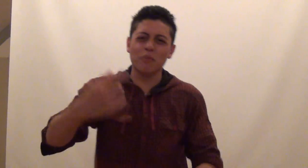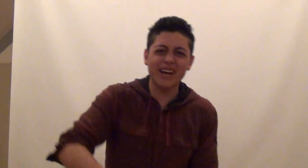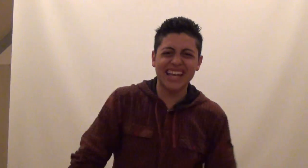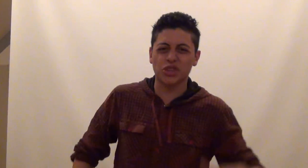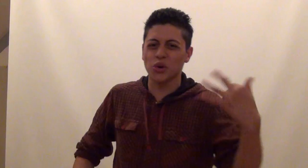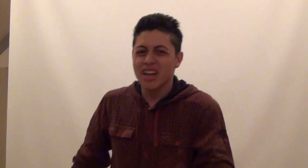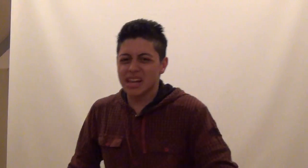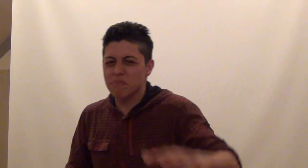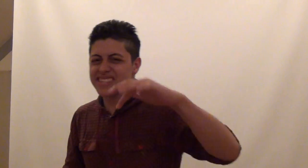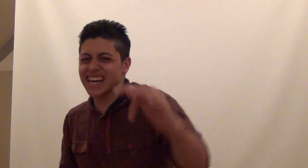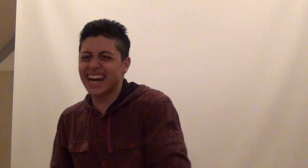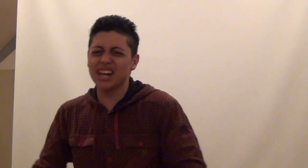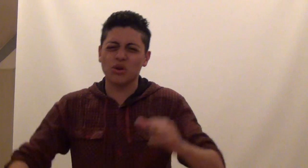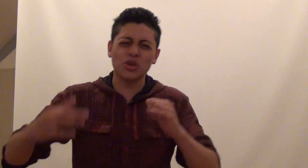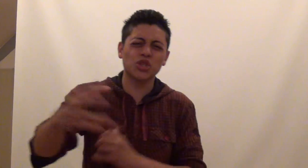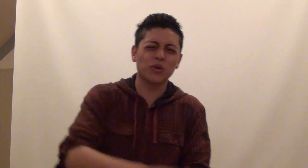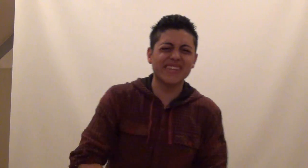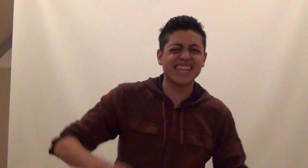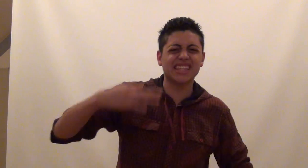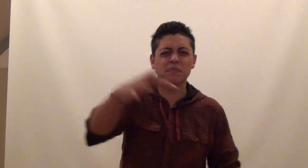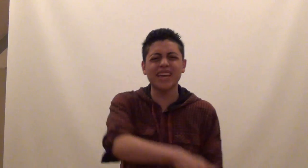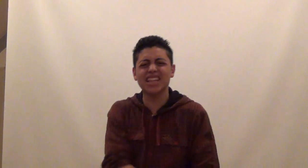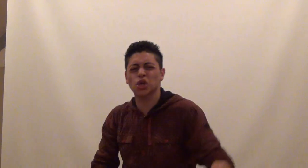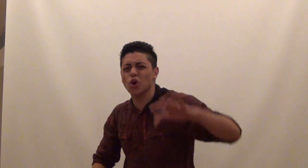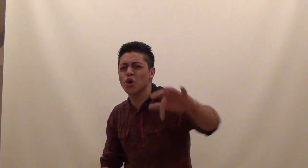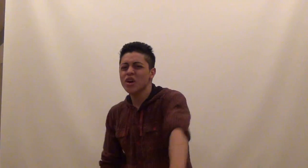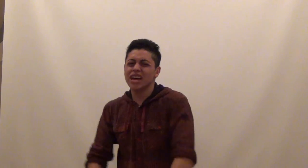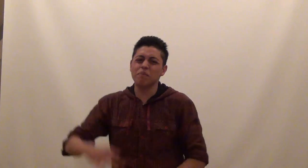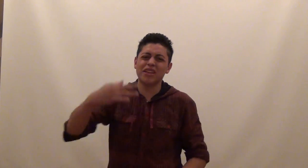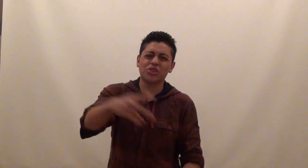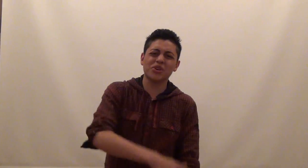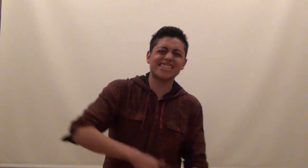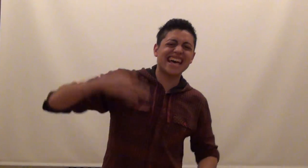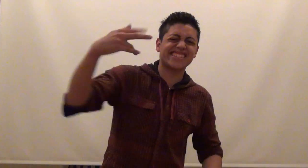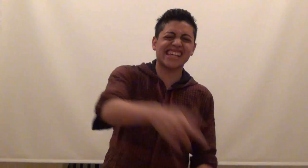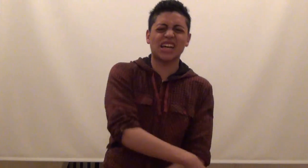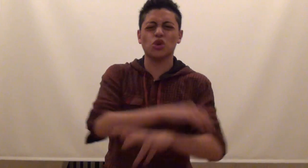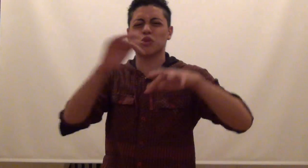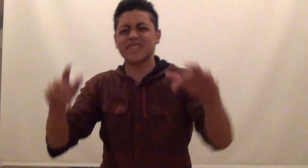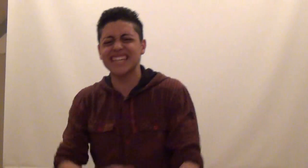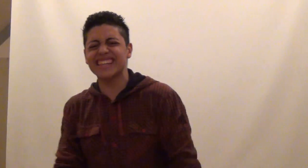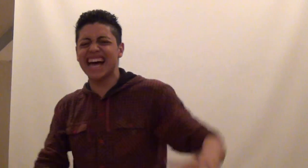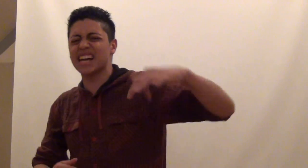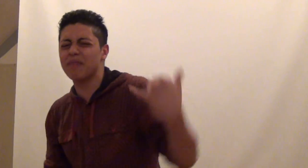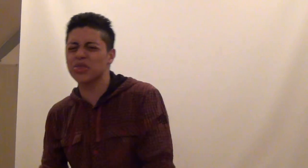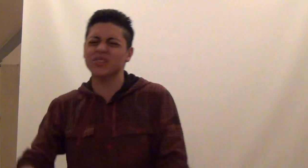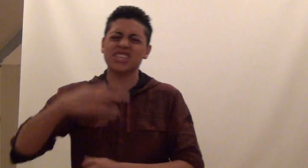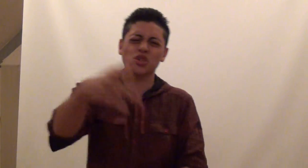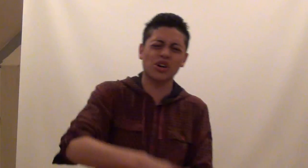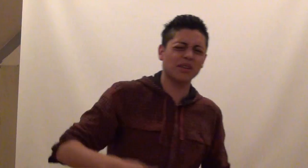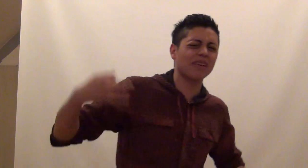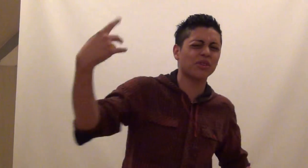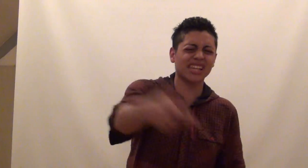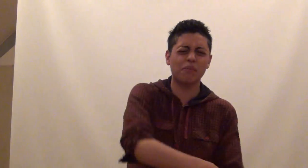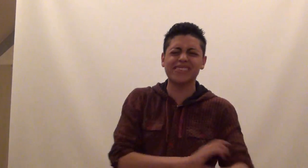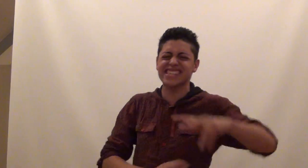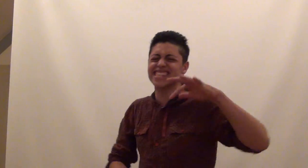momento Tan mensajero, con todo el sentimiento En Mendoza, cerca de espaciatas Rima donde estoy, mando arriba de